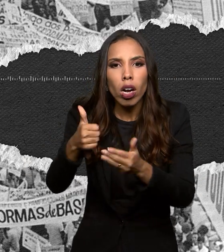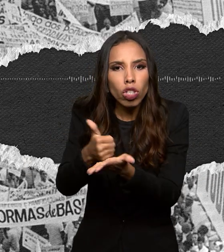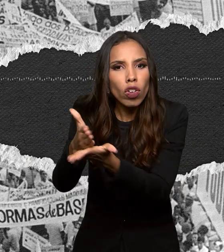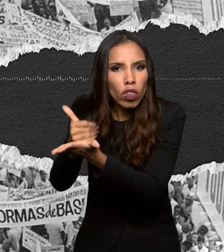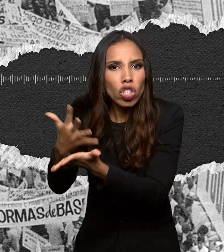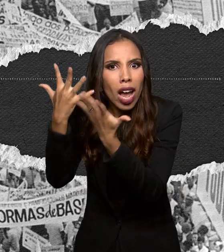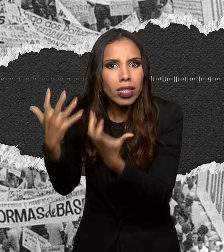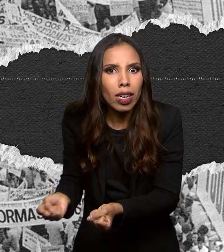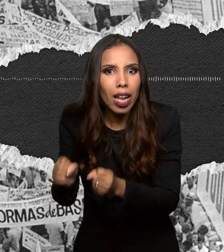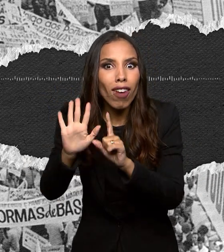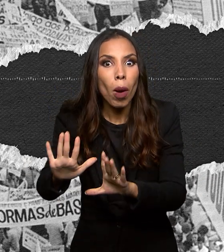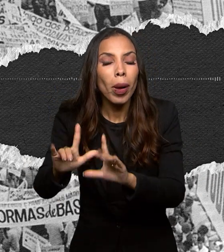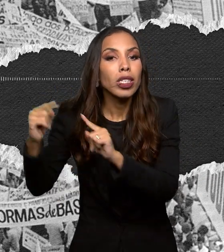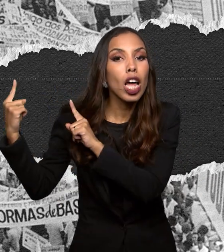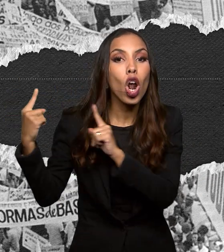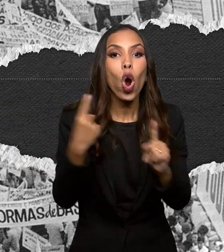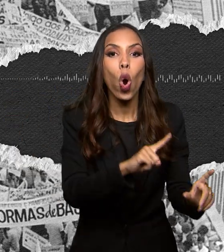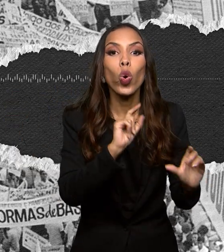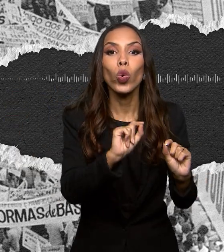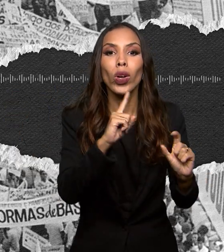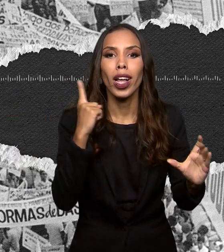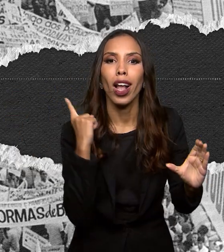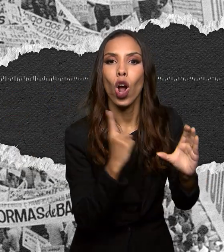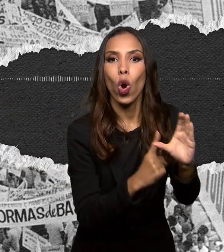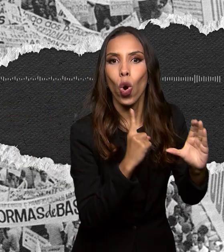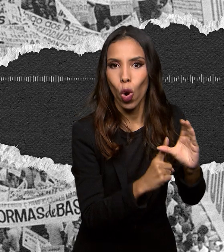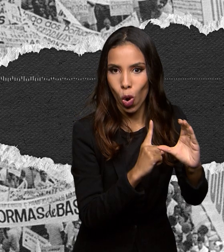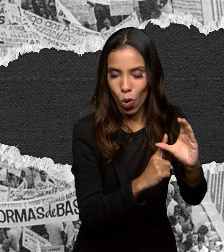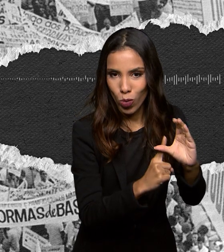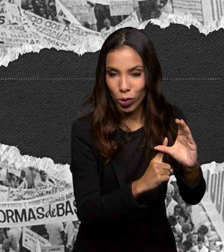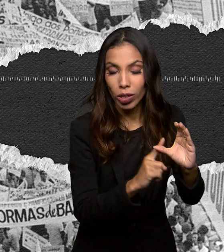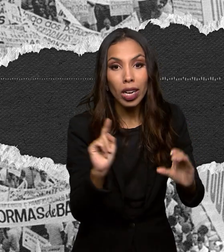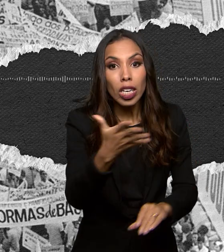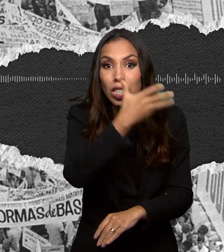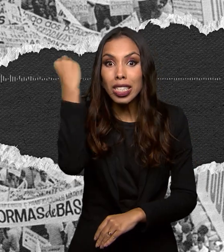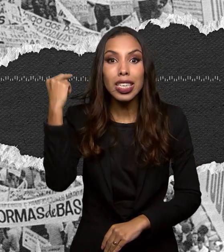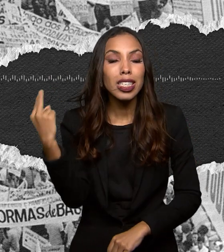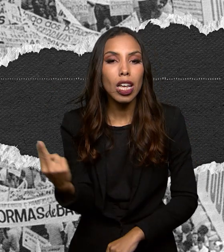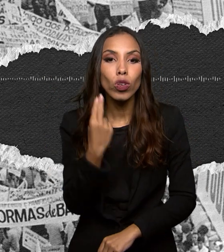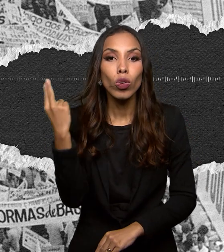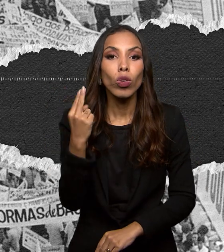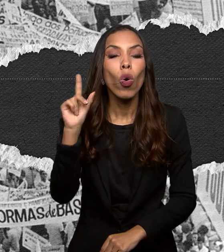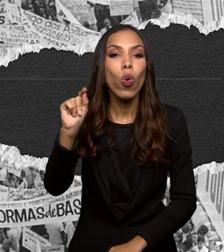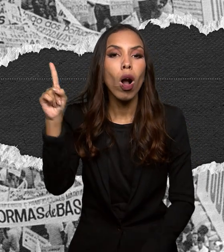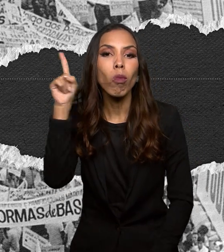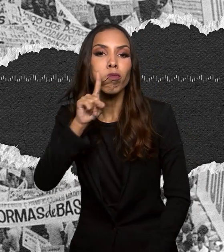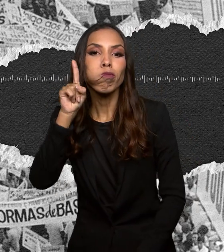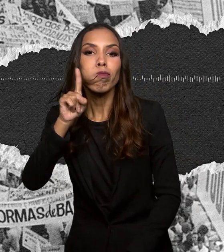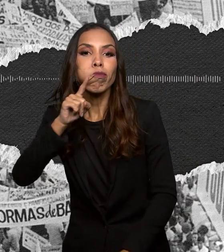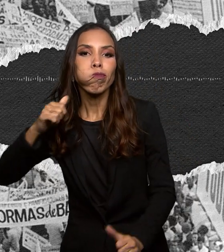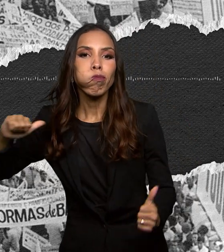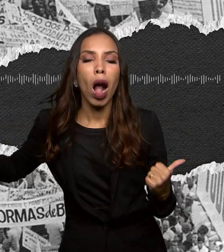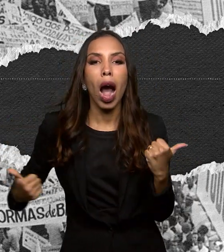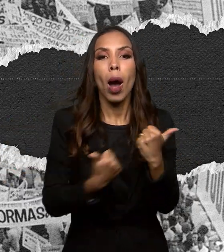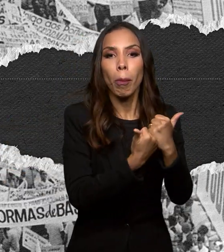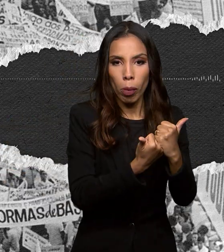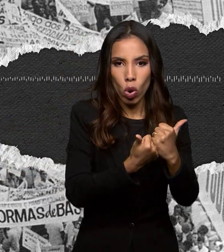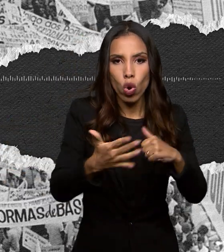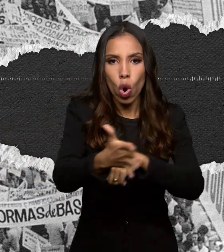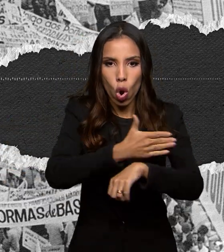reformas de base estavam inseridas e não tem aí como esquecer o apoio dos Estados Unidos ao golpe. E houve ação direta primeiro com